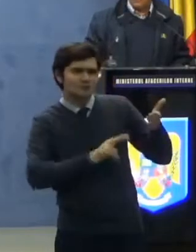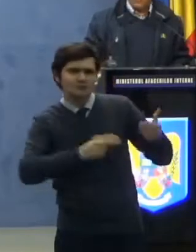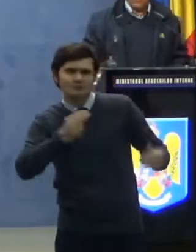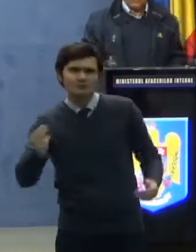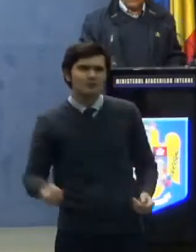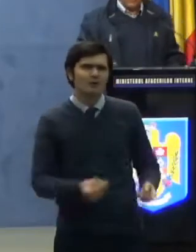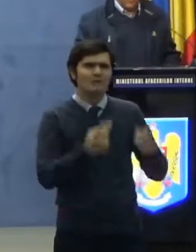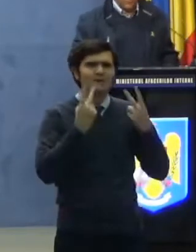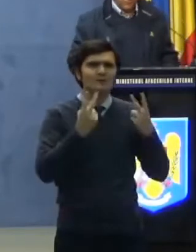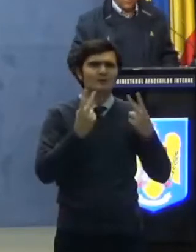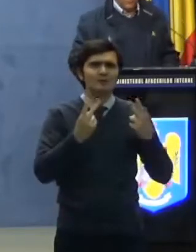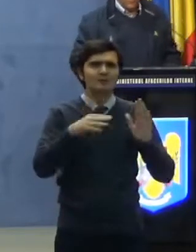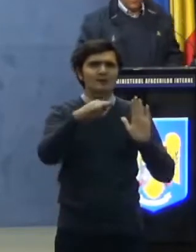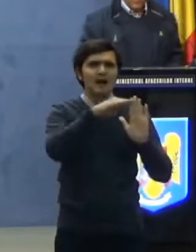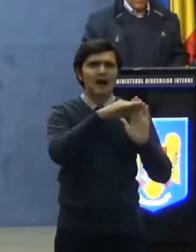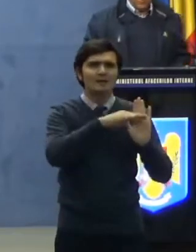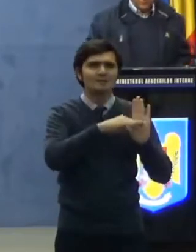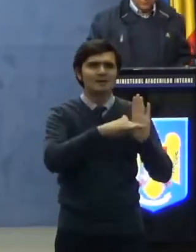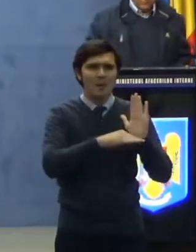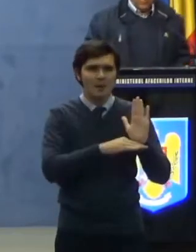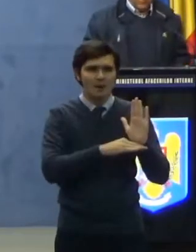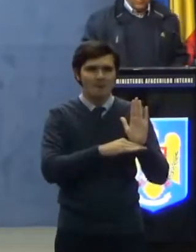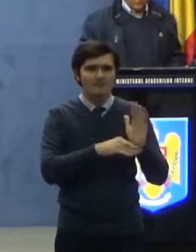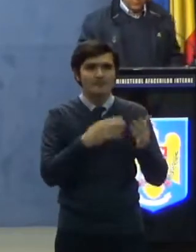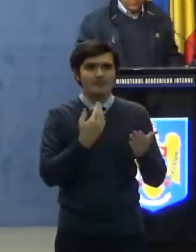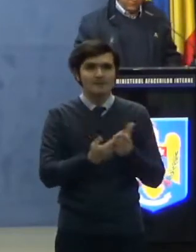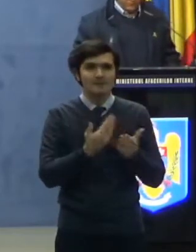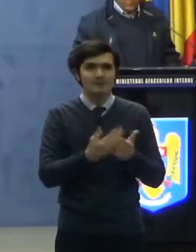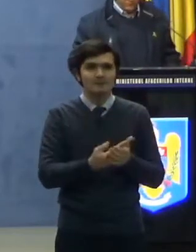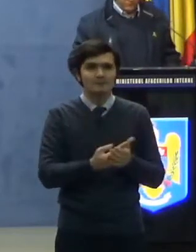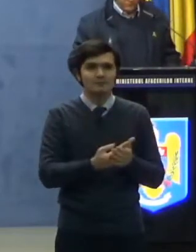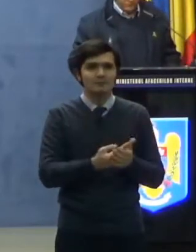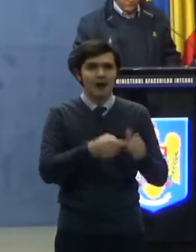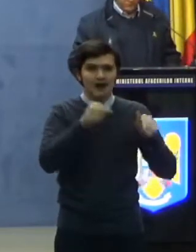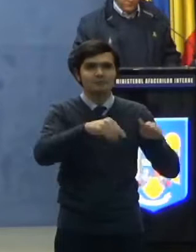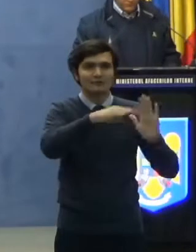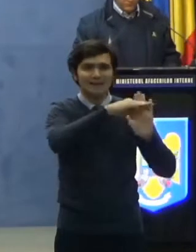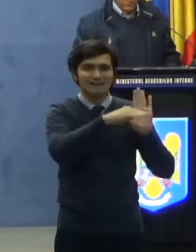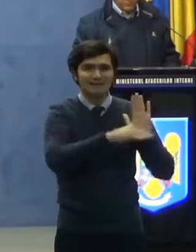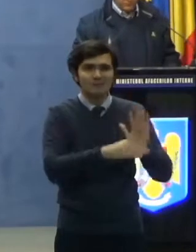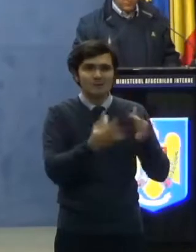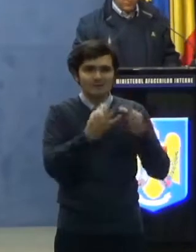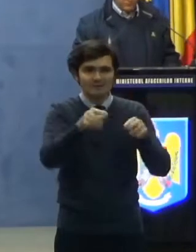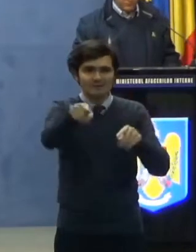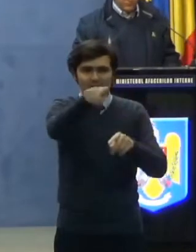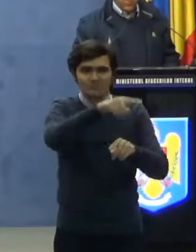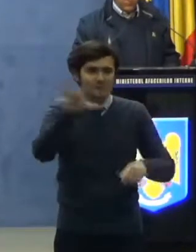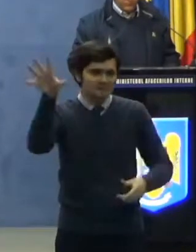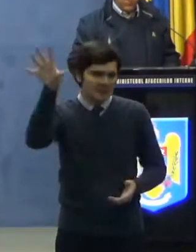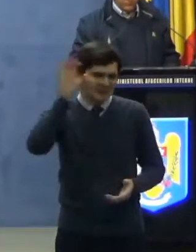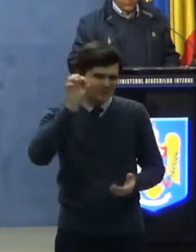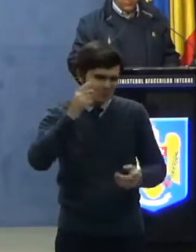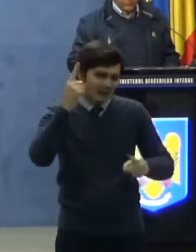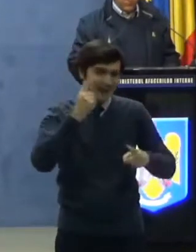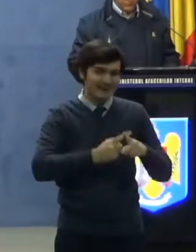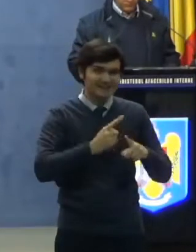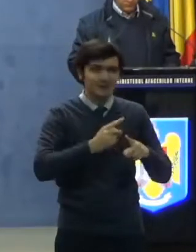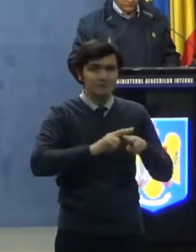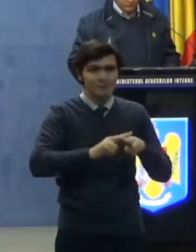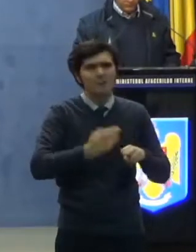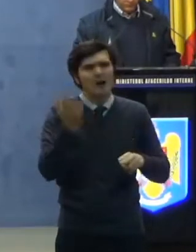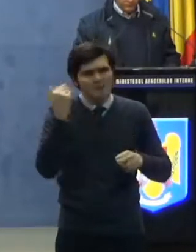mai importante articole pentru a fi recepționate exact așa cum ele au fost